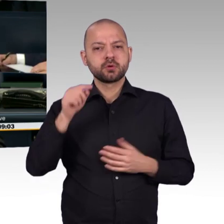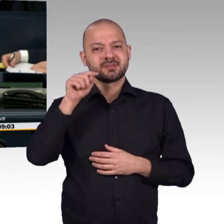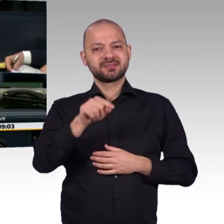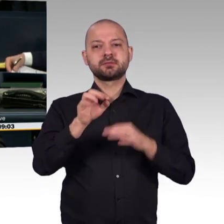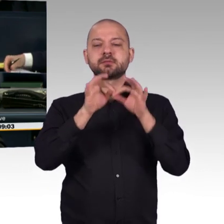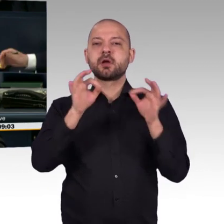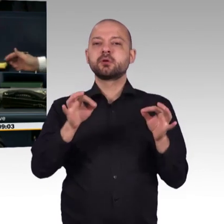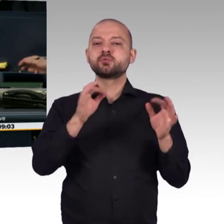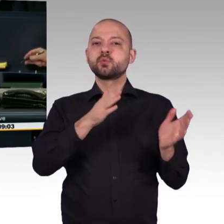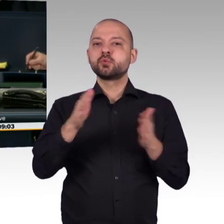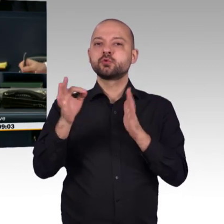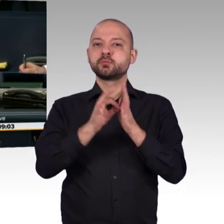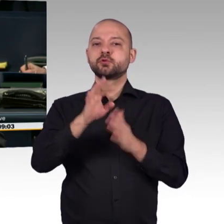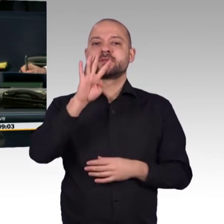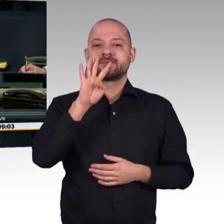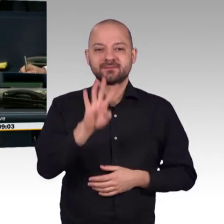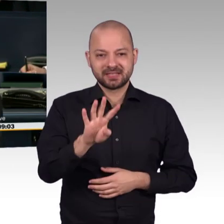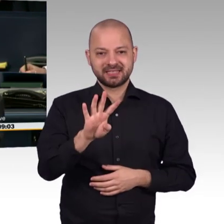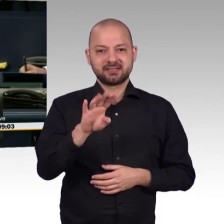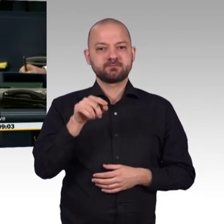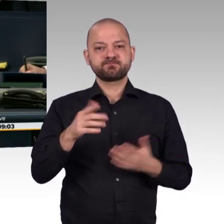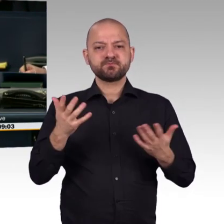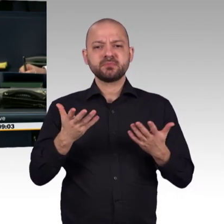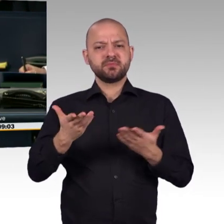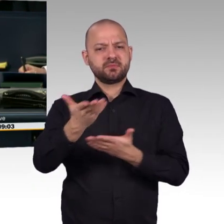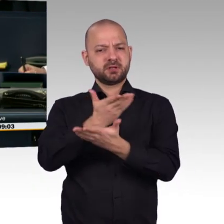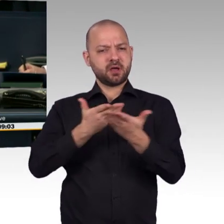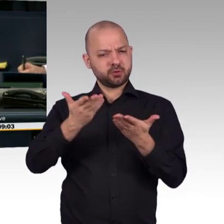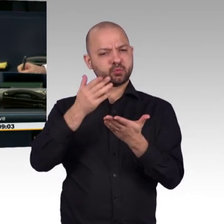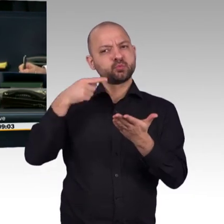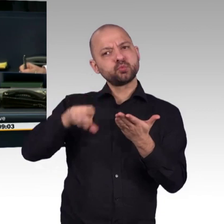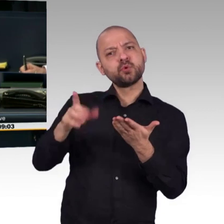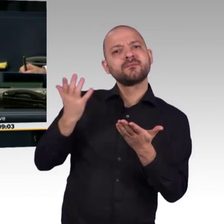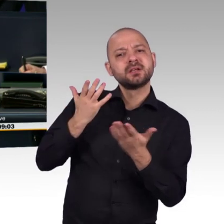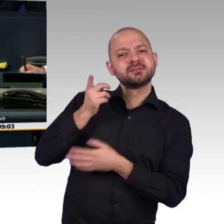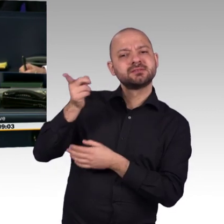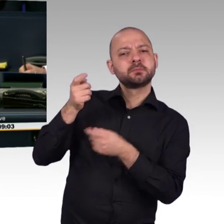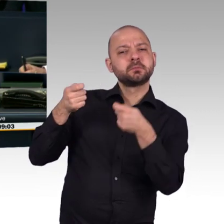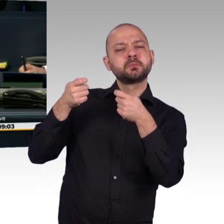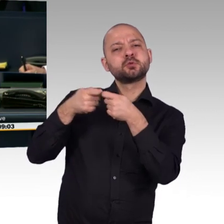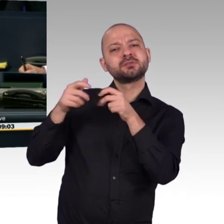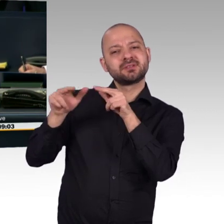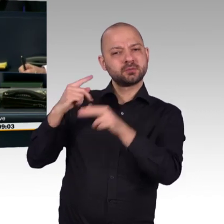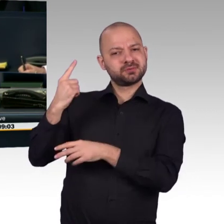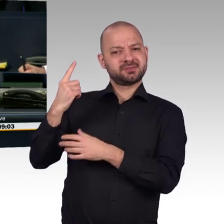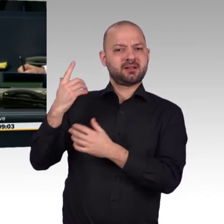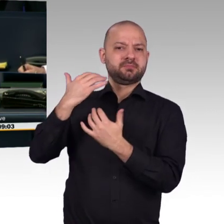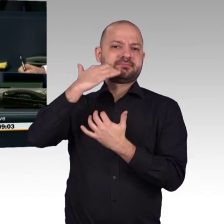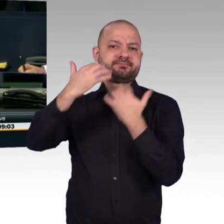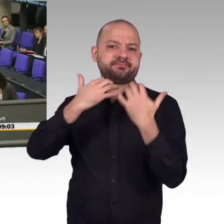Widerspruch, dann ist es so beschlossen. Dann eröffne ich die Aussprache und erteile das Wort der Staatsministerin Kanzleramt Dorothea Beer.